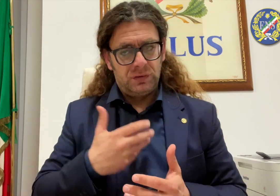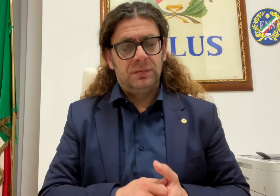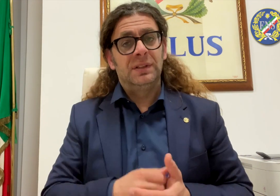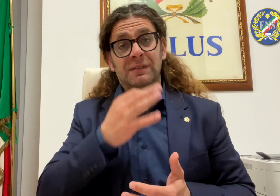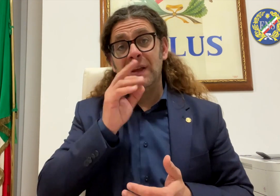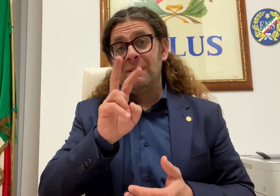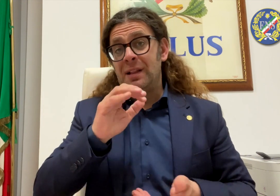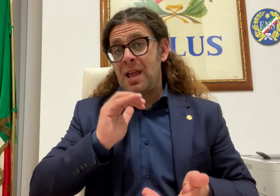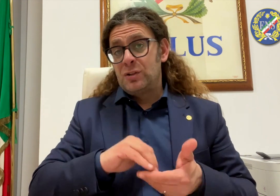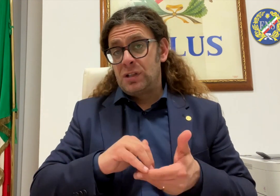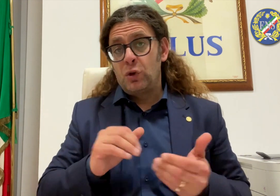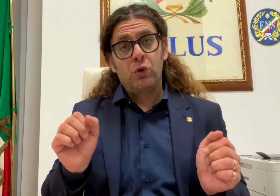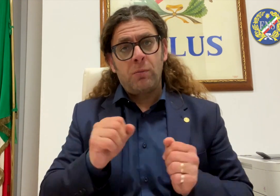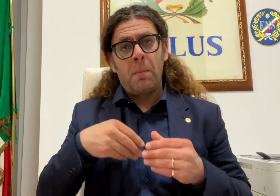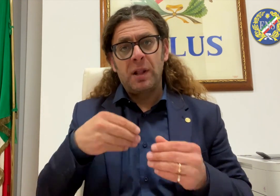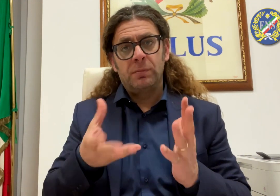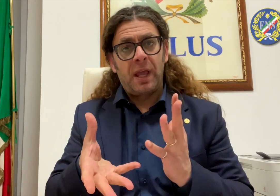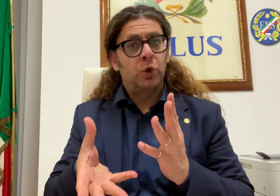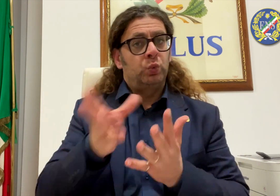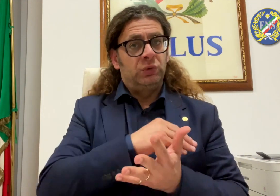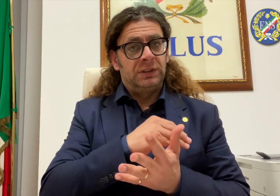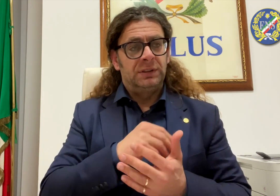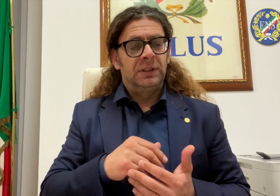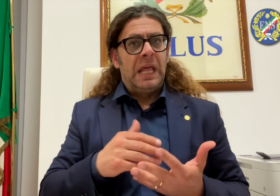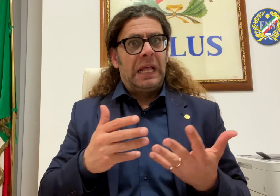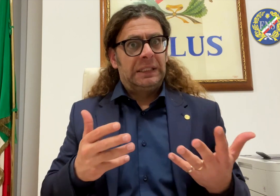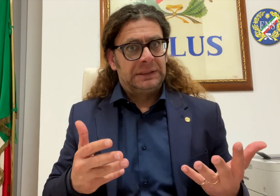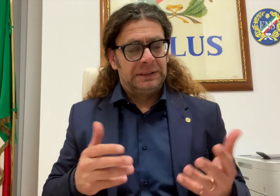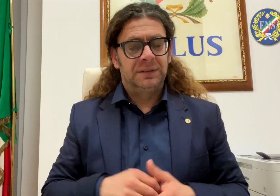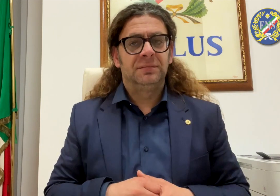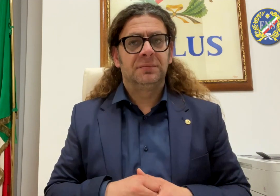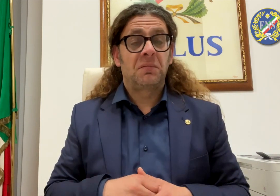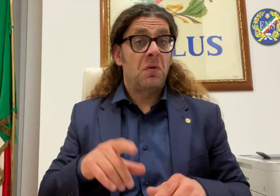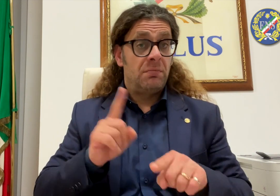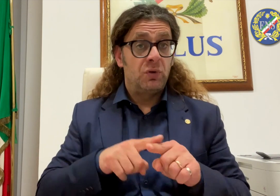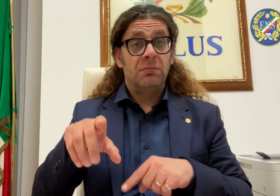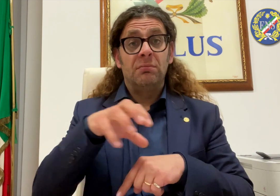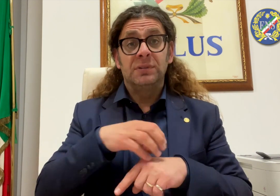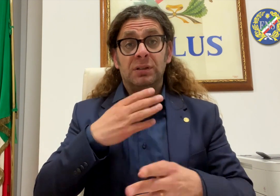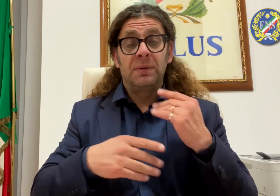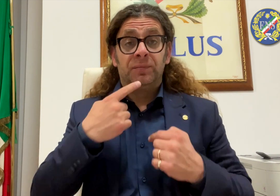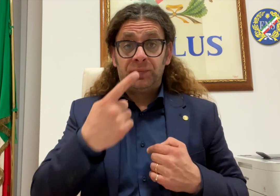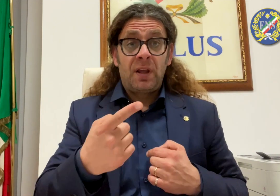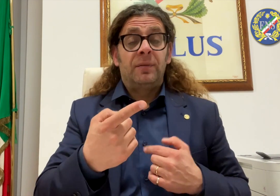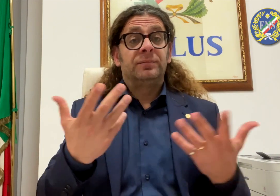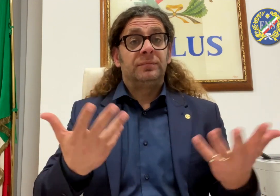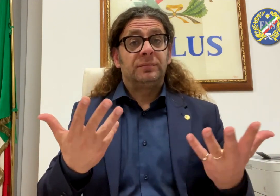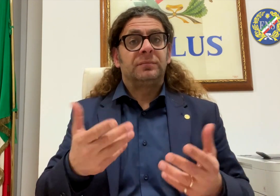quelle che sono le esigenze delle persone sorde. Tra il mese di maggio e il mese di giugno prossimi saremo nuovamente convocati per